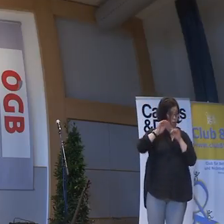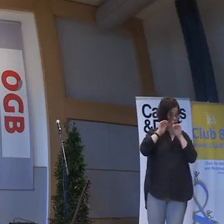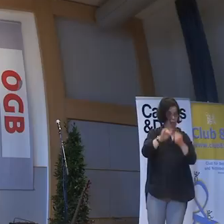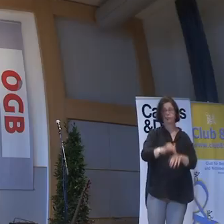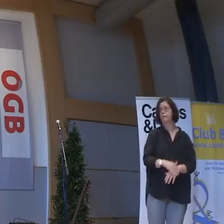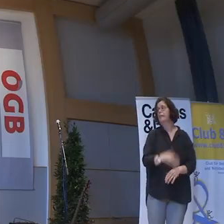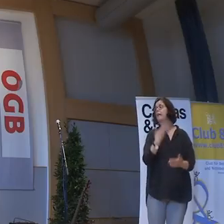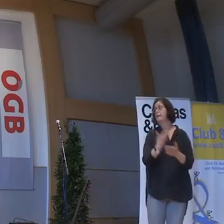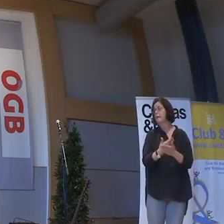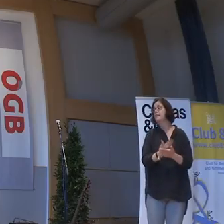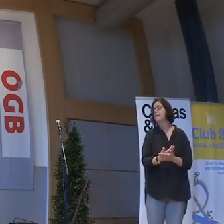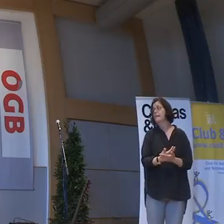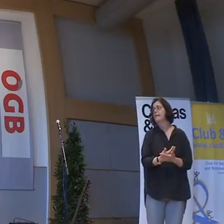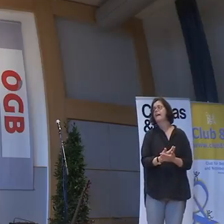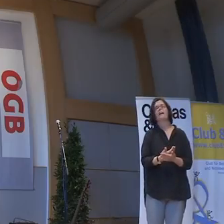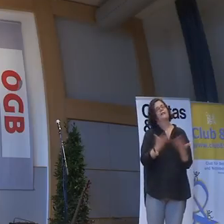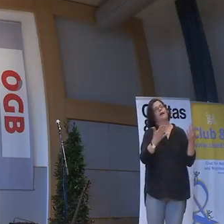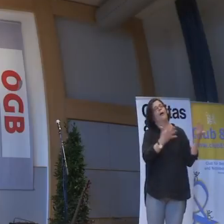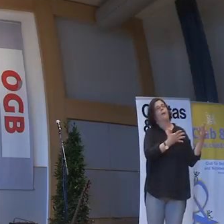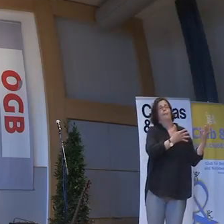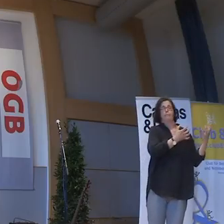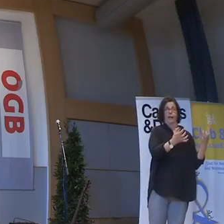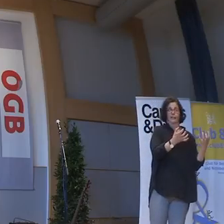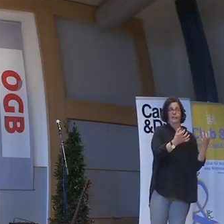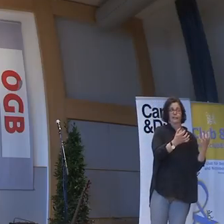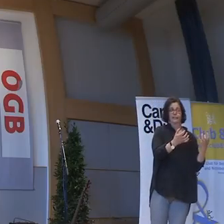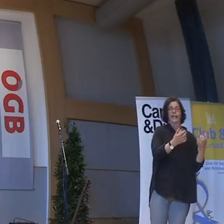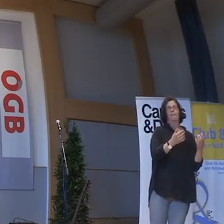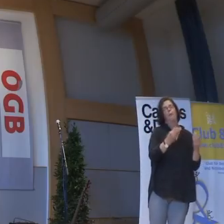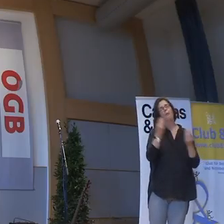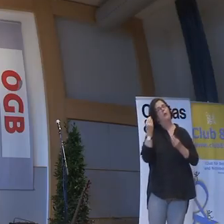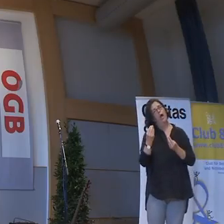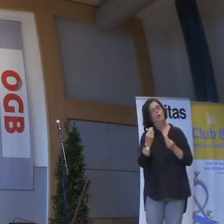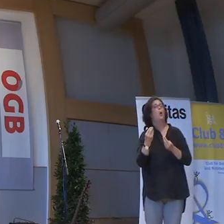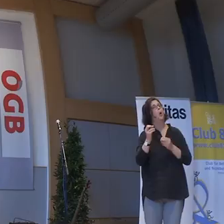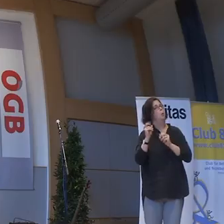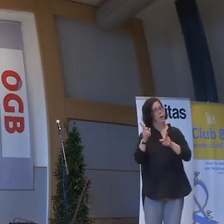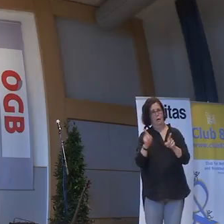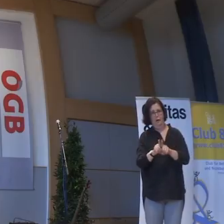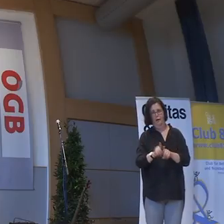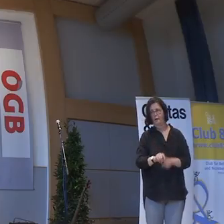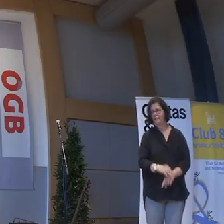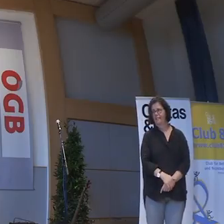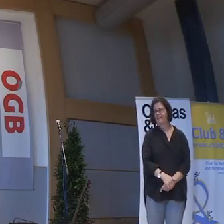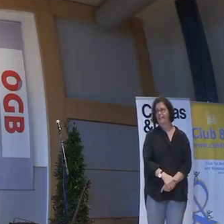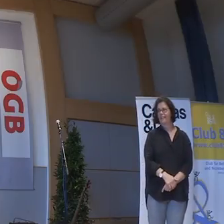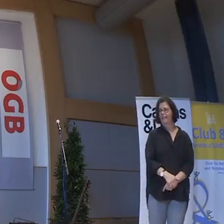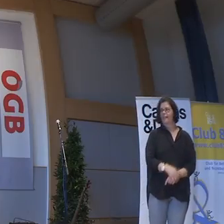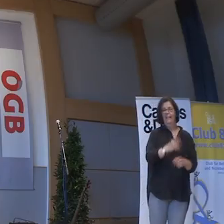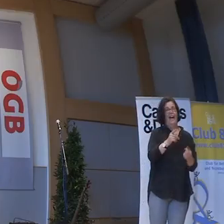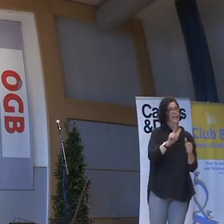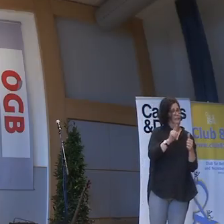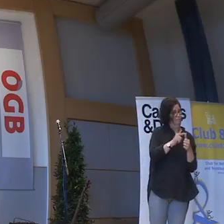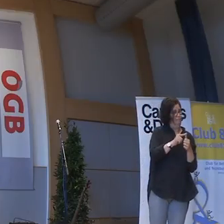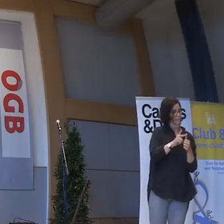Deswegen ist es mehr praktisch heutzutage als modisch. So, wo wir das geklärt haben, und die brennendste